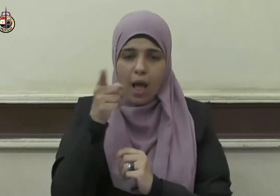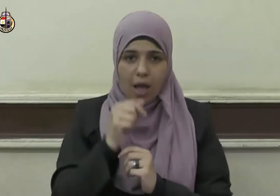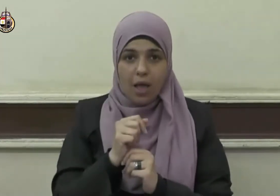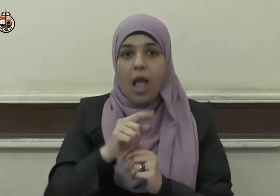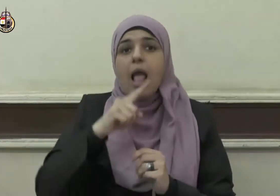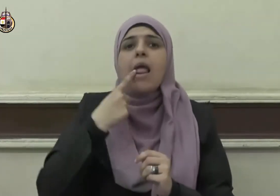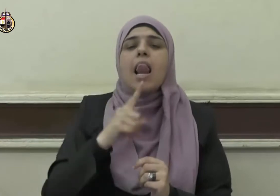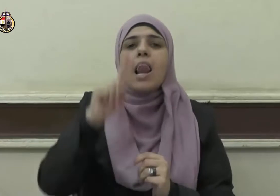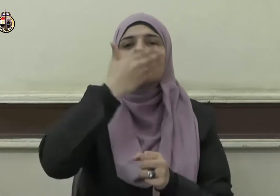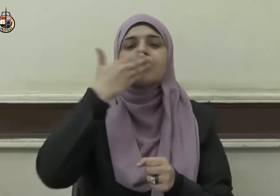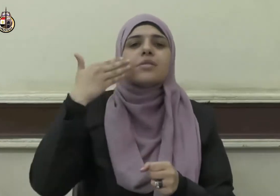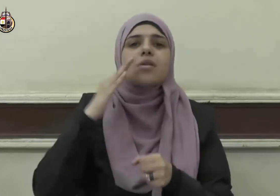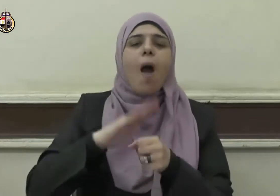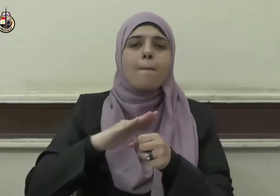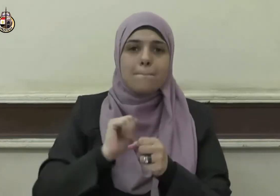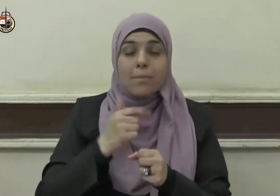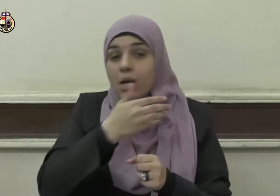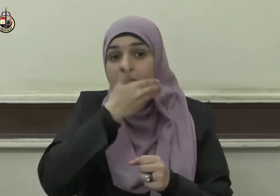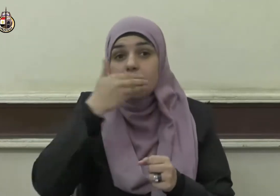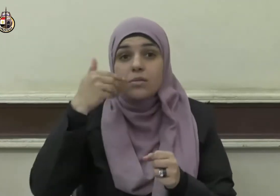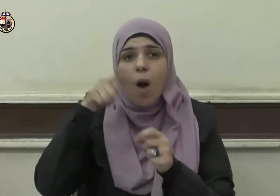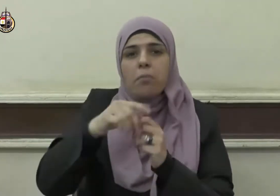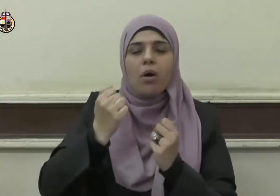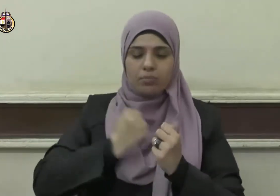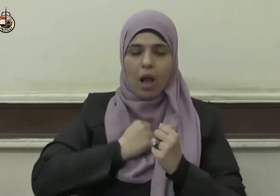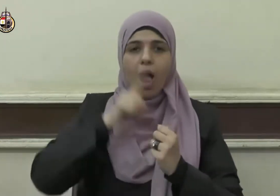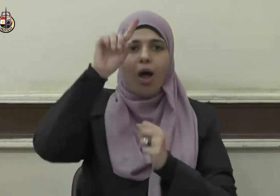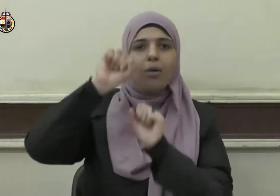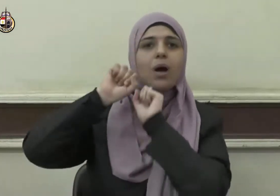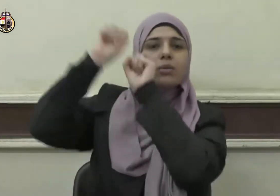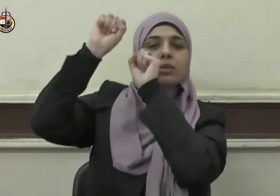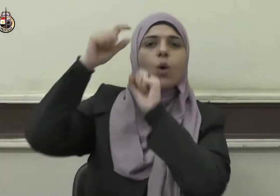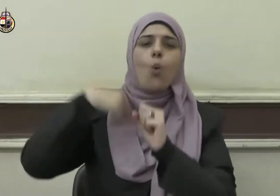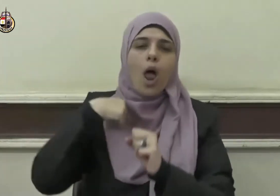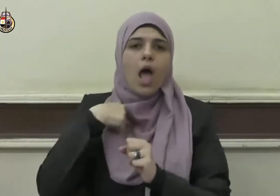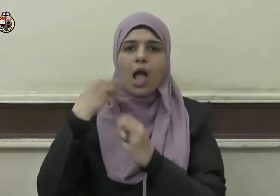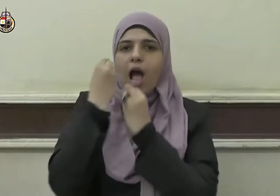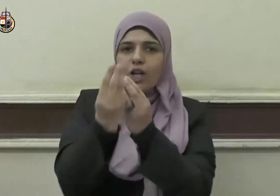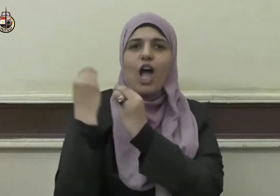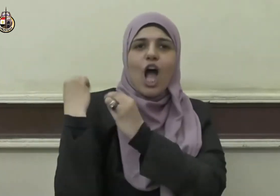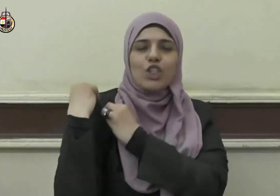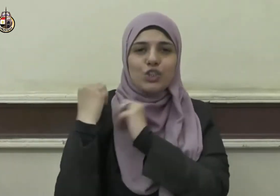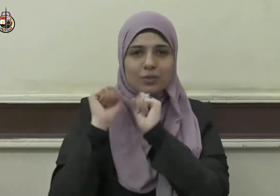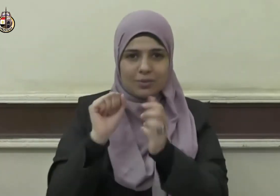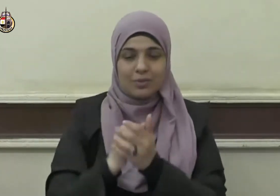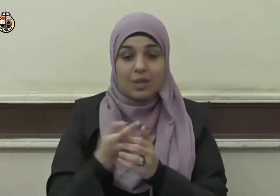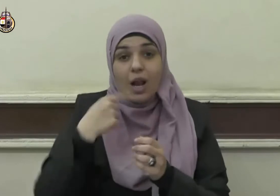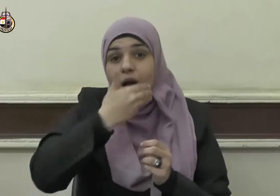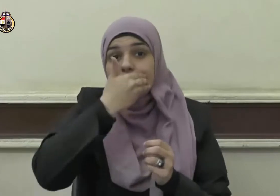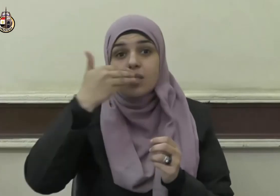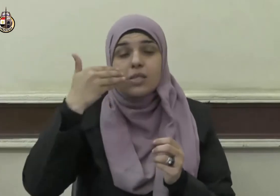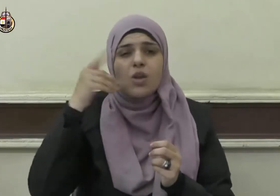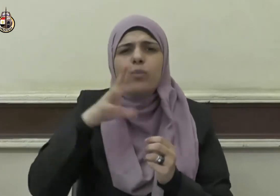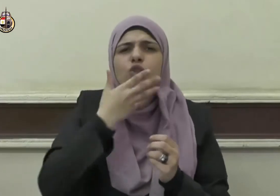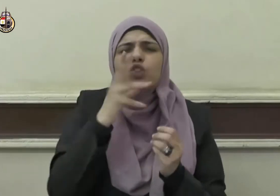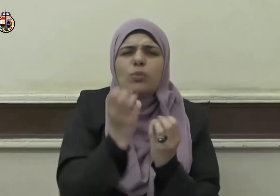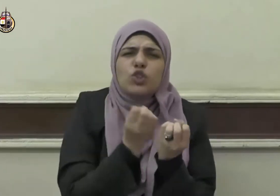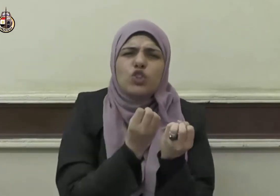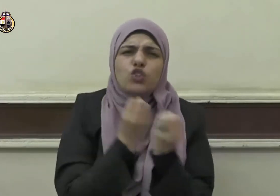الصيام فإنه لي وأنا أجزي به والصيام جنة فإذا